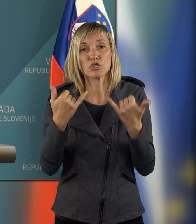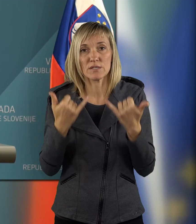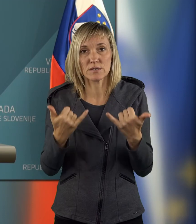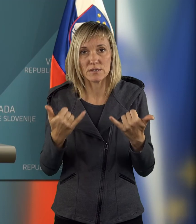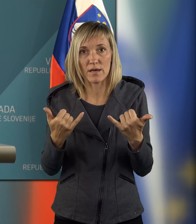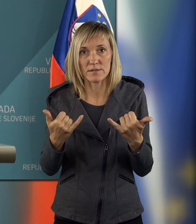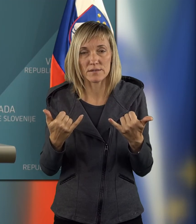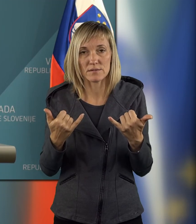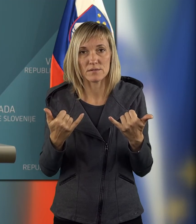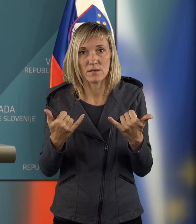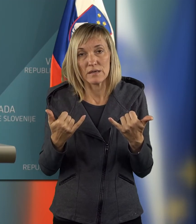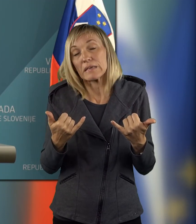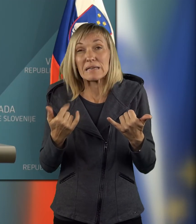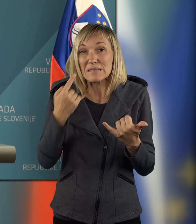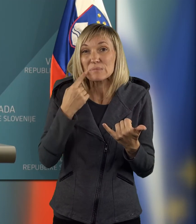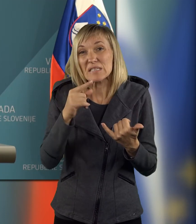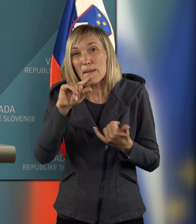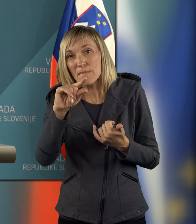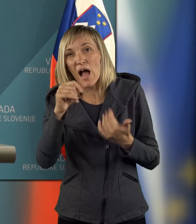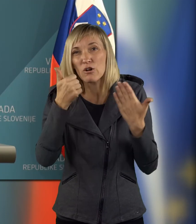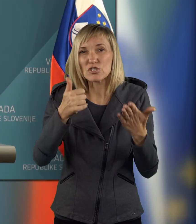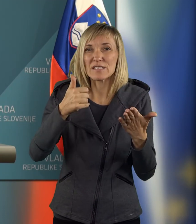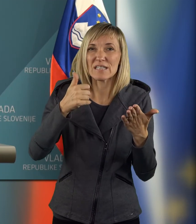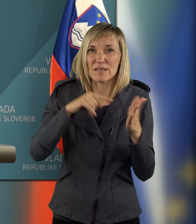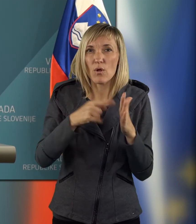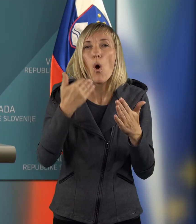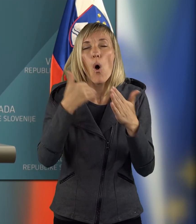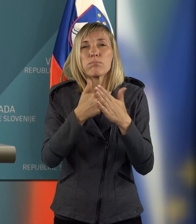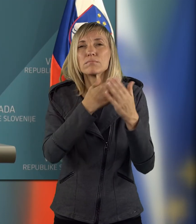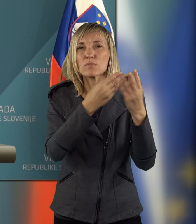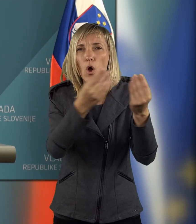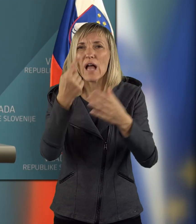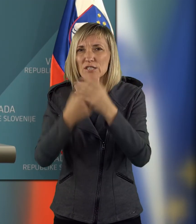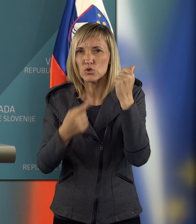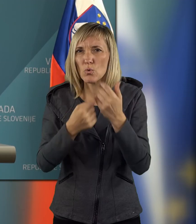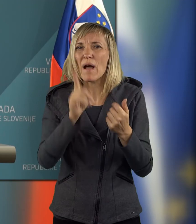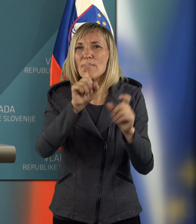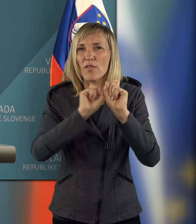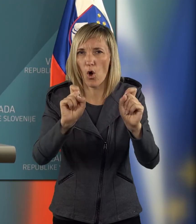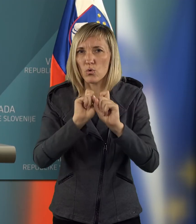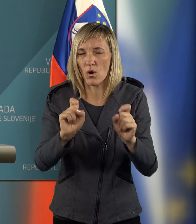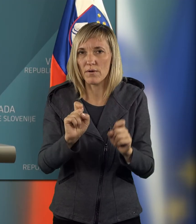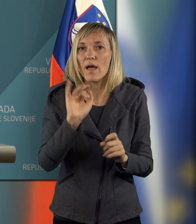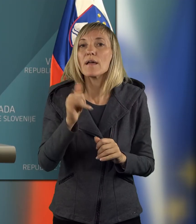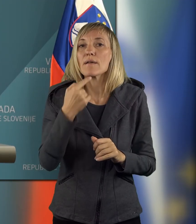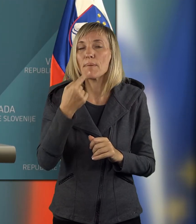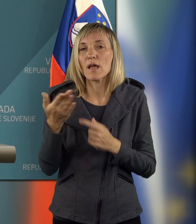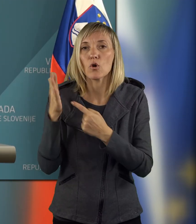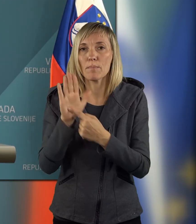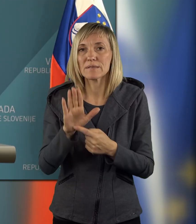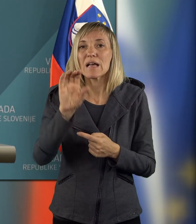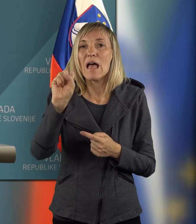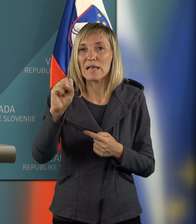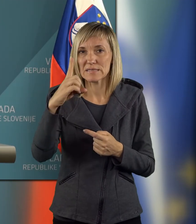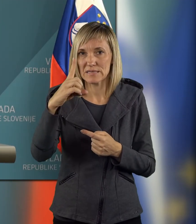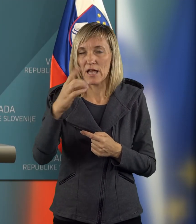pač nek znesek, ki se sicer zdi majhano ob vsem teh izgubah in zapadnih obveznostih. Je pa rekel predstavnik